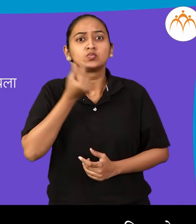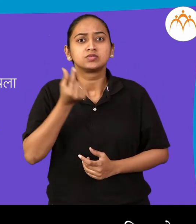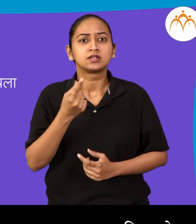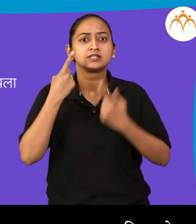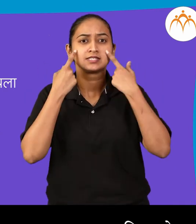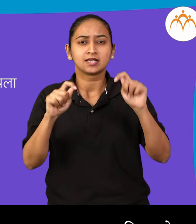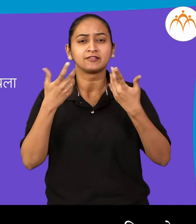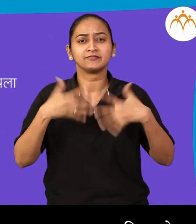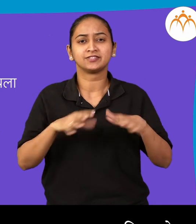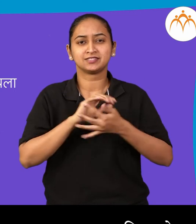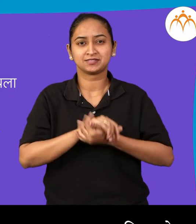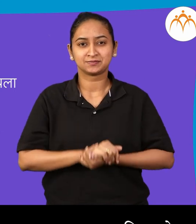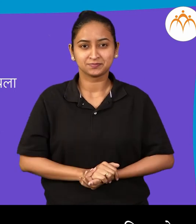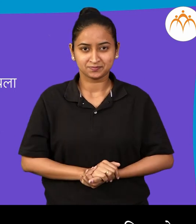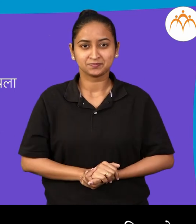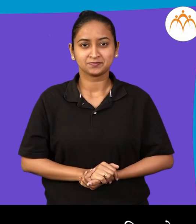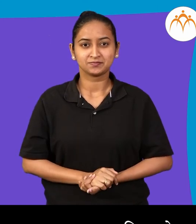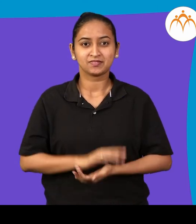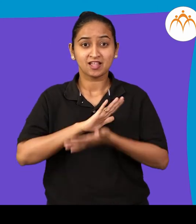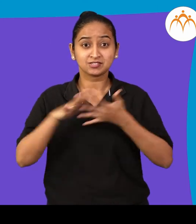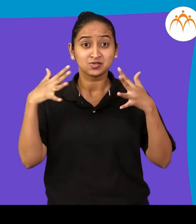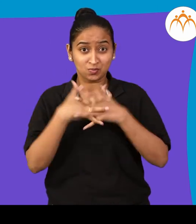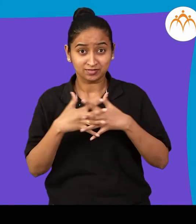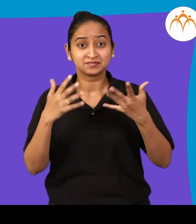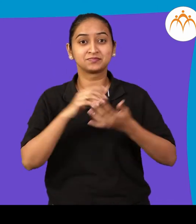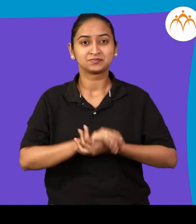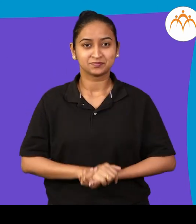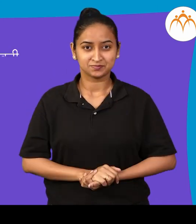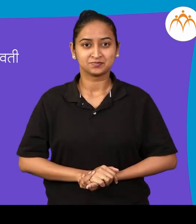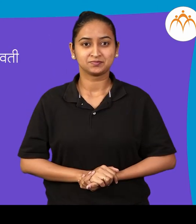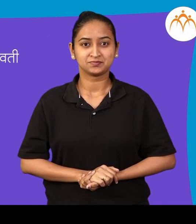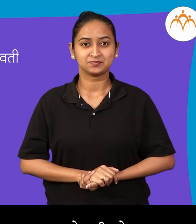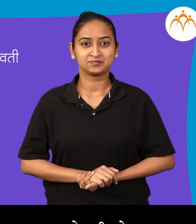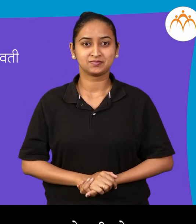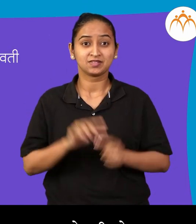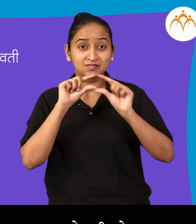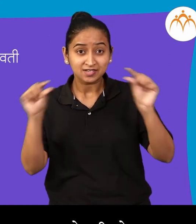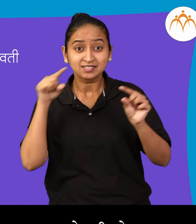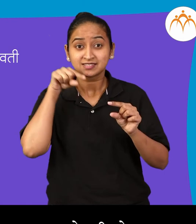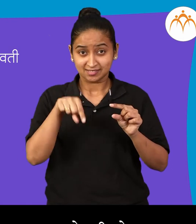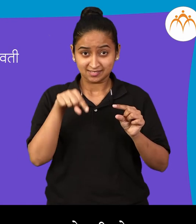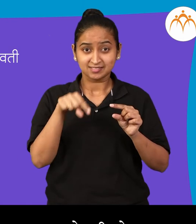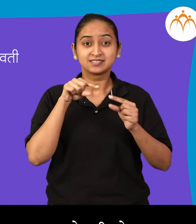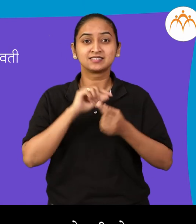कराईचा प्रयतन कराईला शिकलो. स्वाध्याई, खालील वाक्यातील जोड शब्द